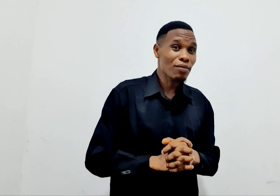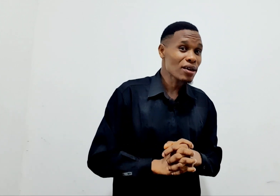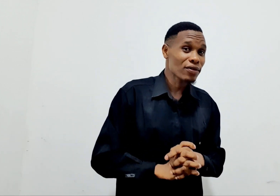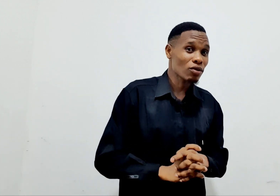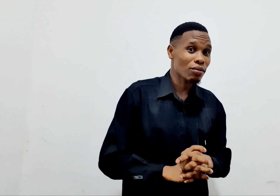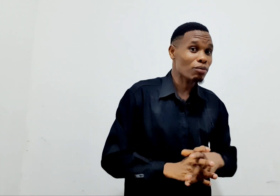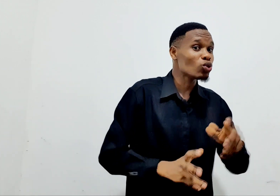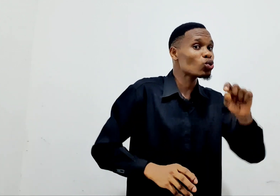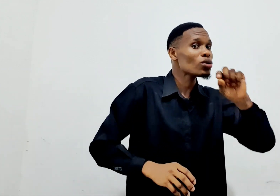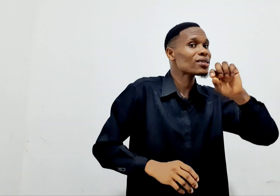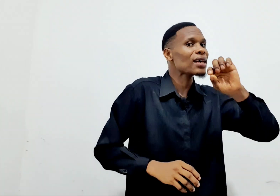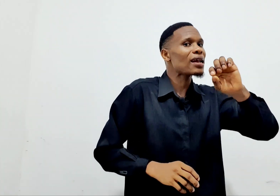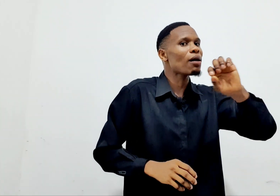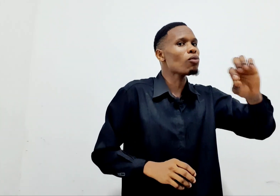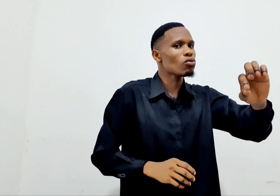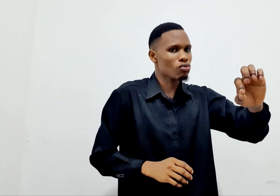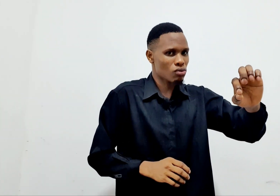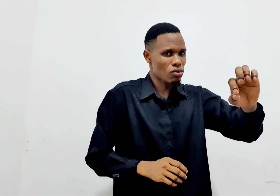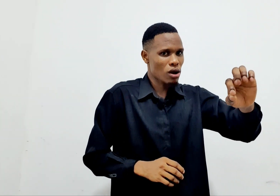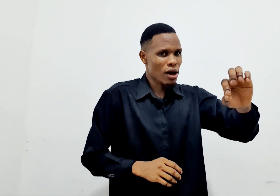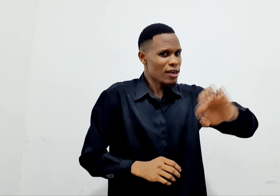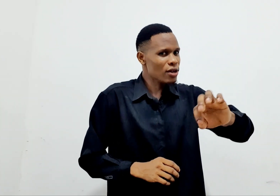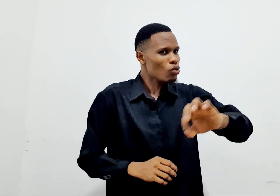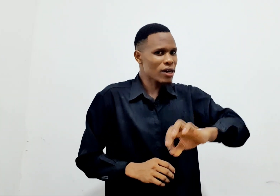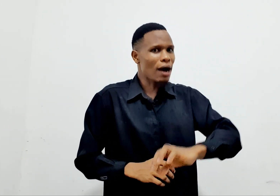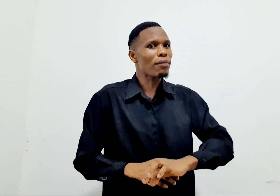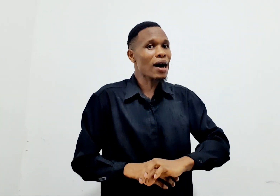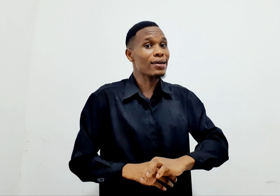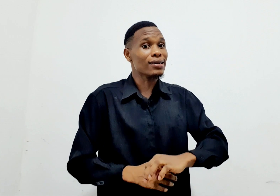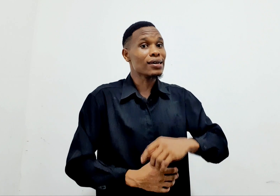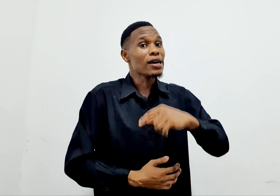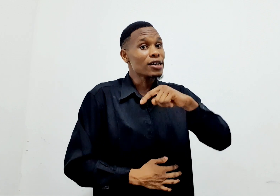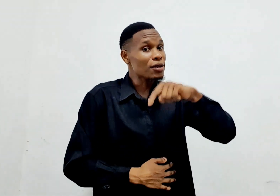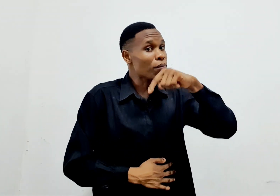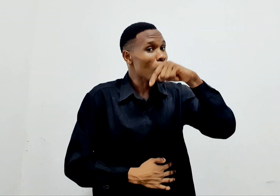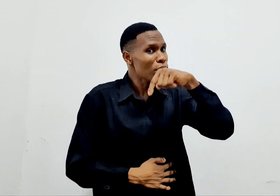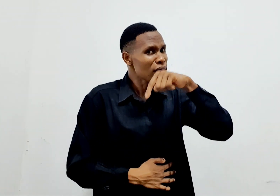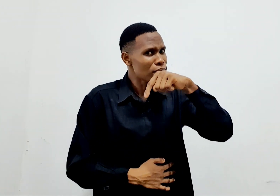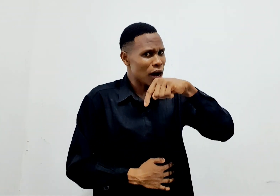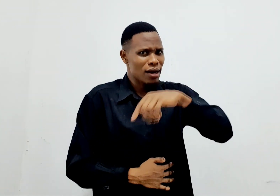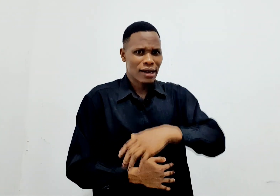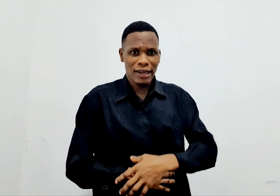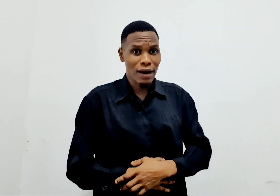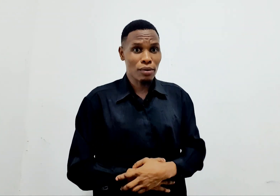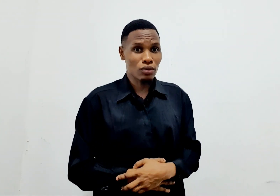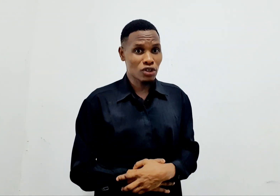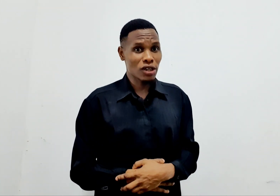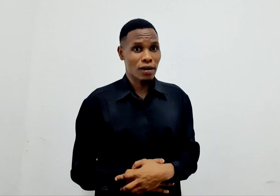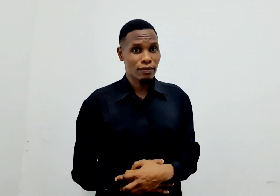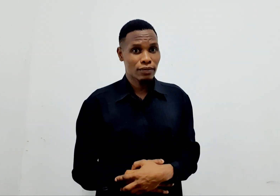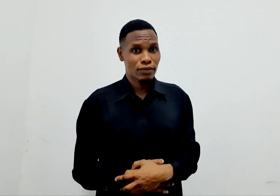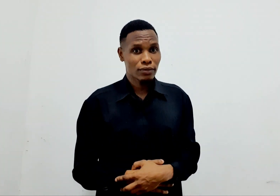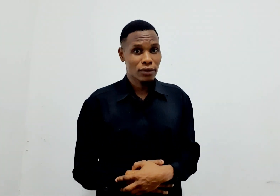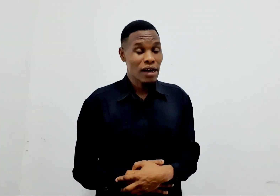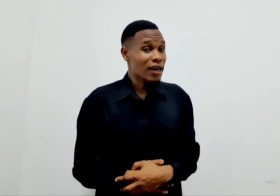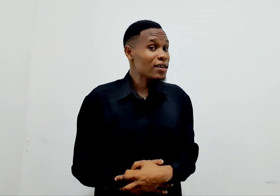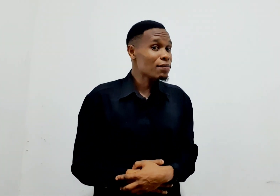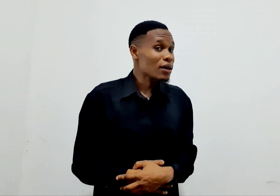kwambia hivyo kwa mba mjue sana mungu. Iluwe na amani. Ndipo mema yatakapo kujia. Lakini pia